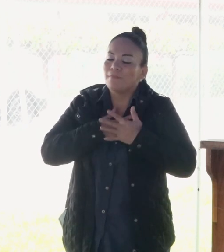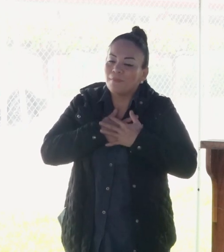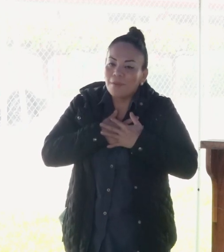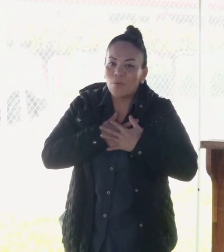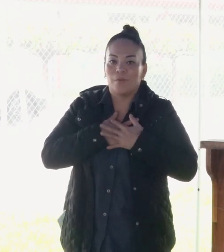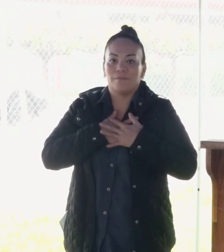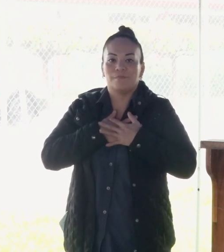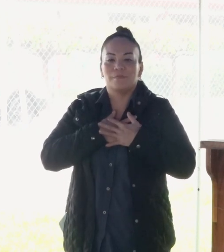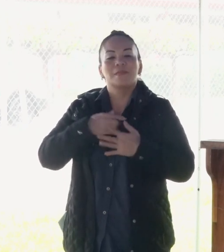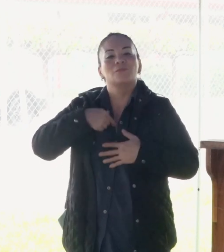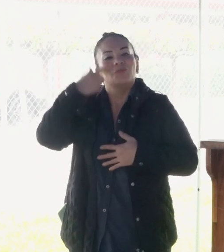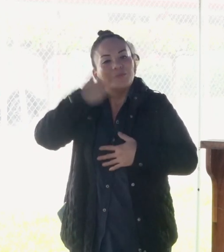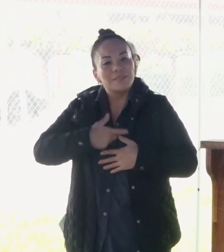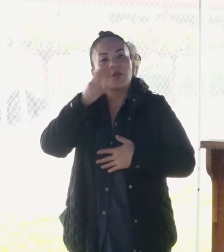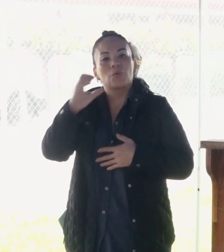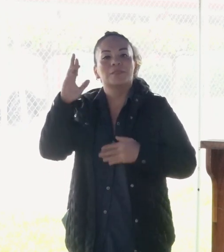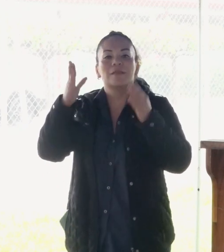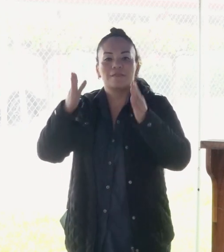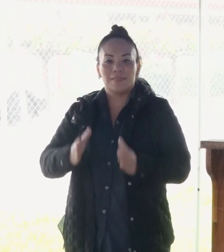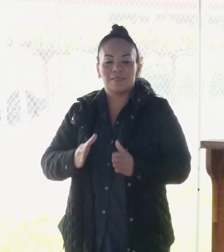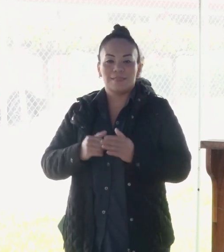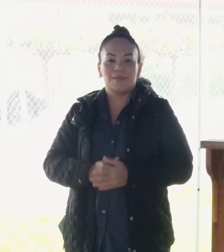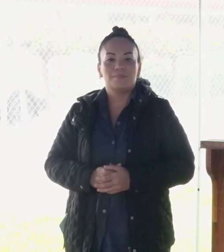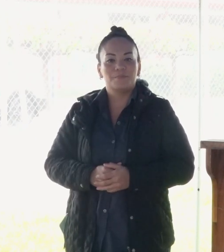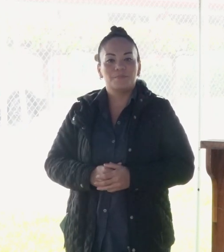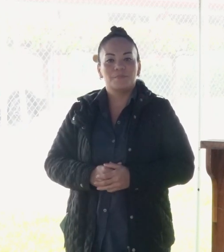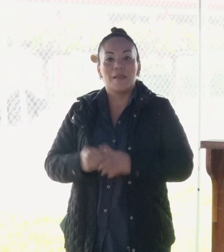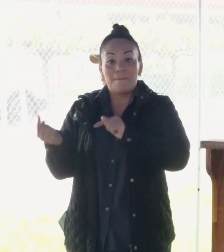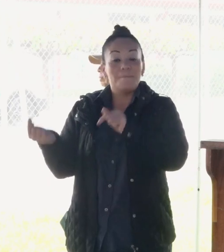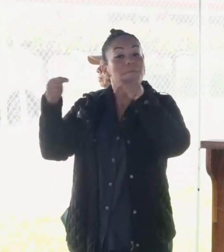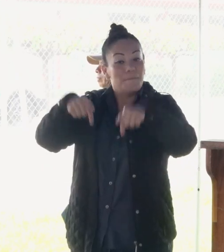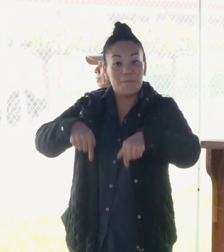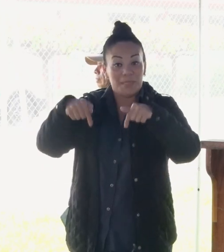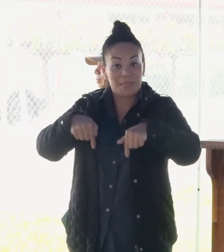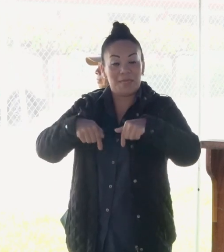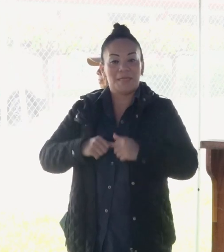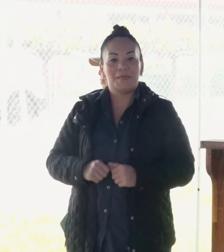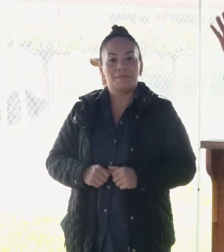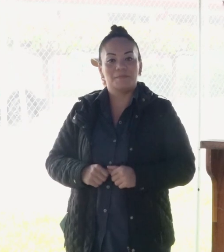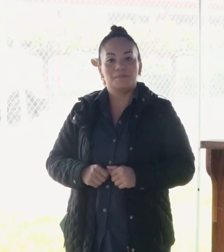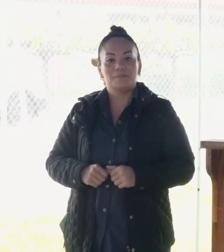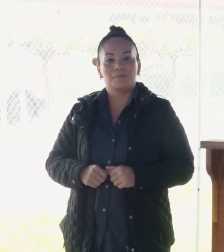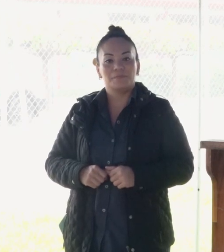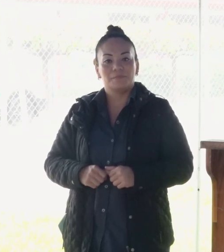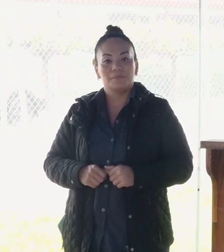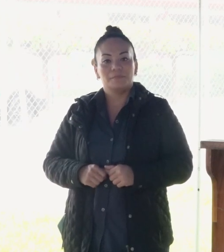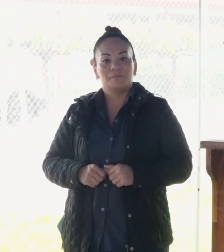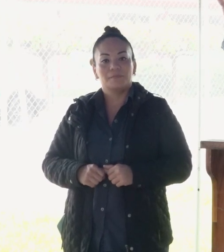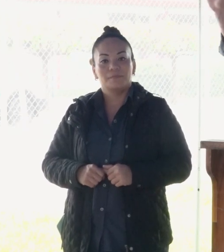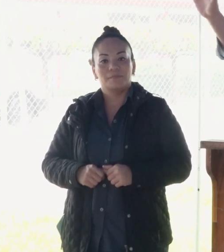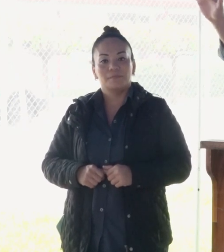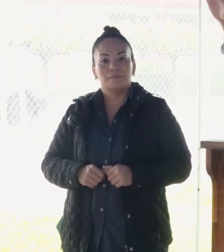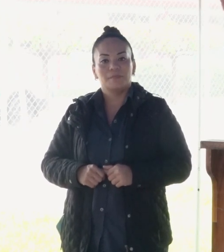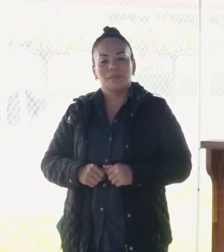ser costarricense. Llegar aquí y aparte de todas